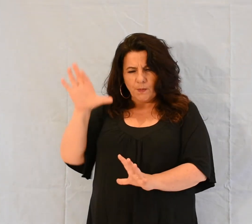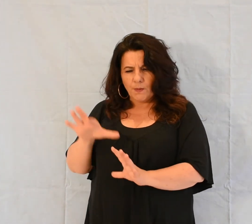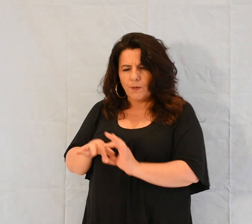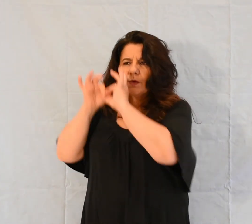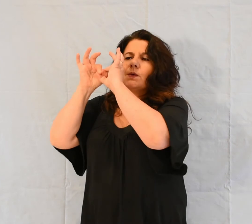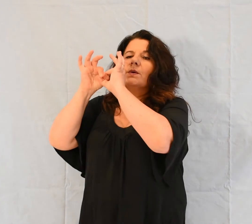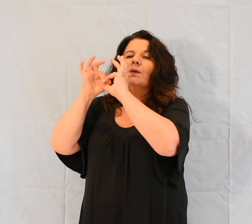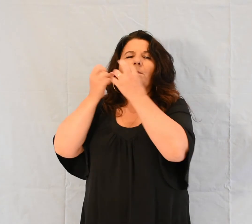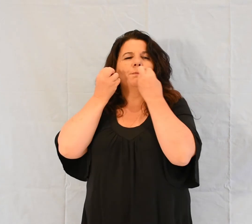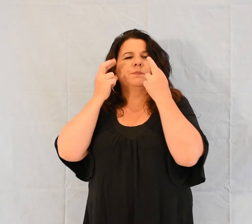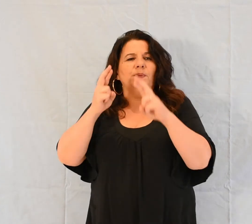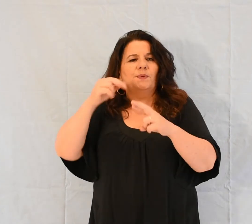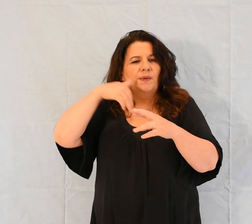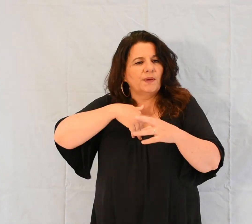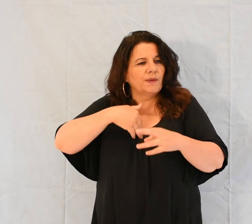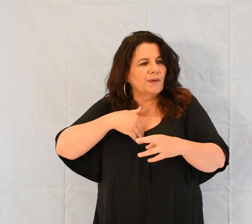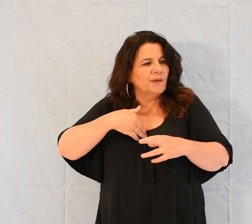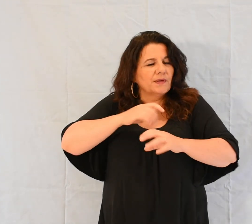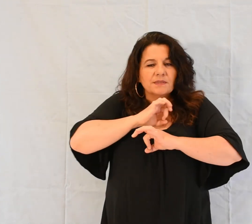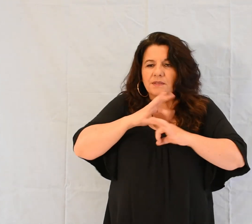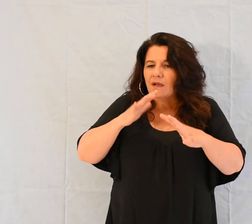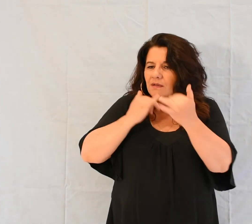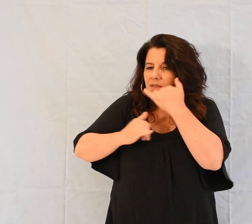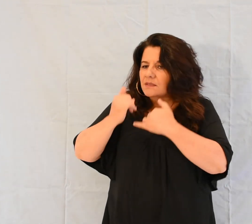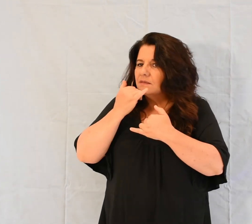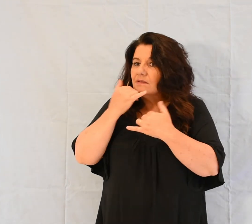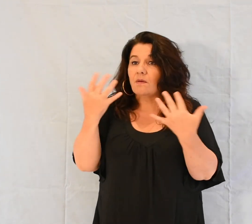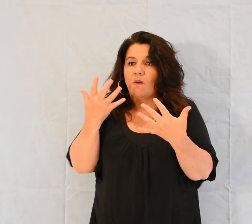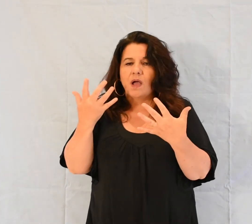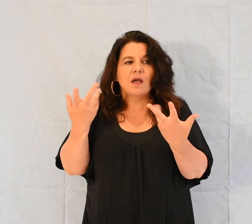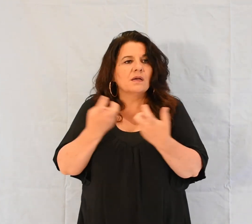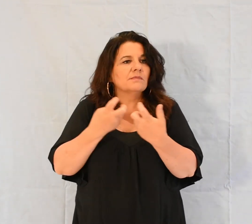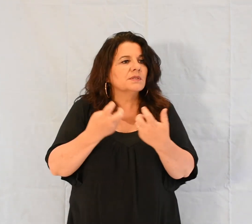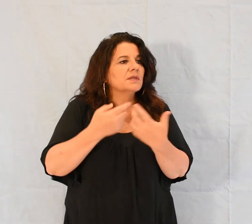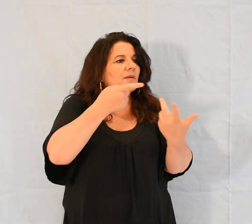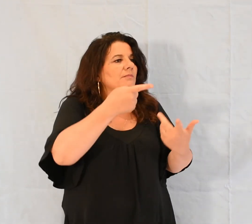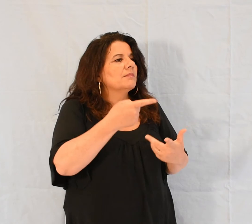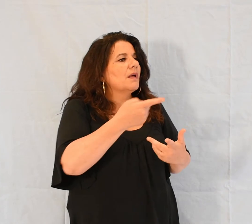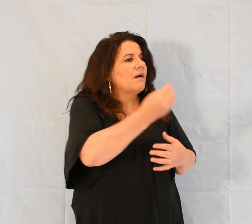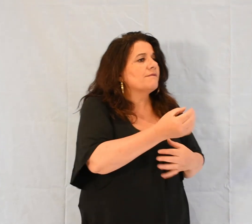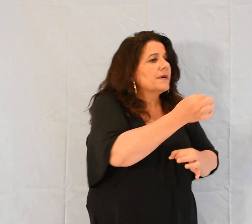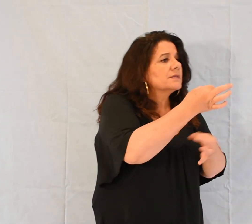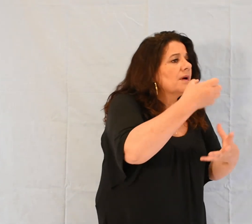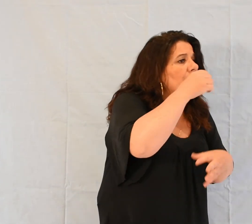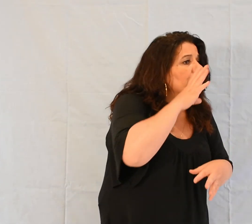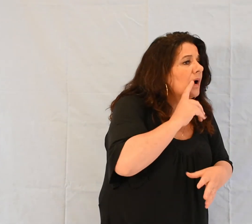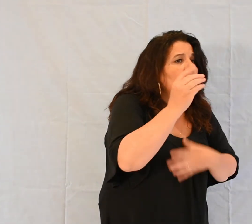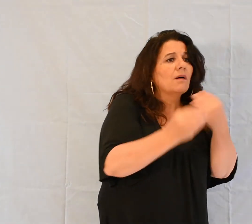c'est de visiter les orphelins et les veuves dans leur détresse et de se garder sans tâche